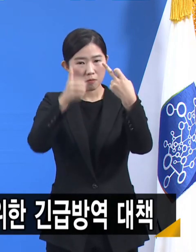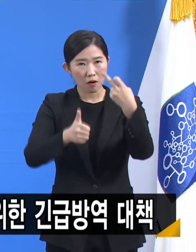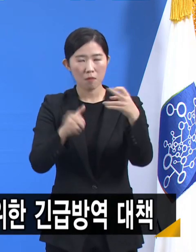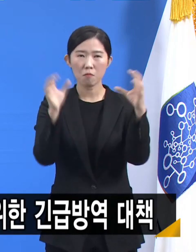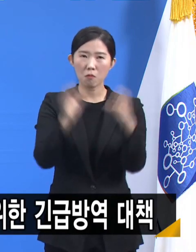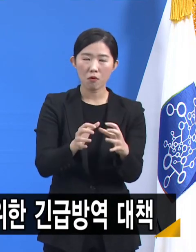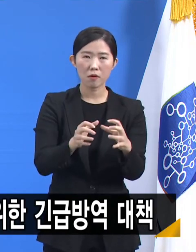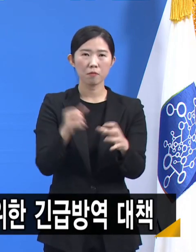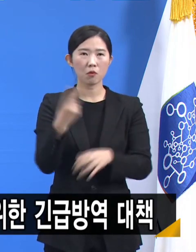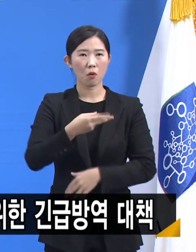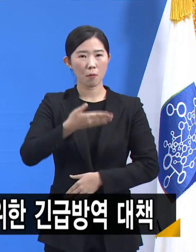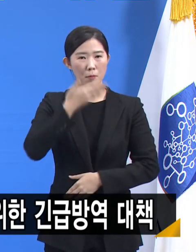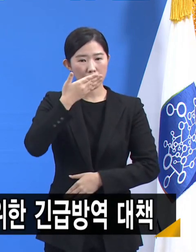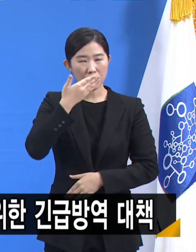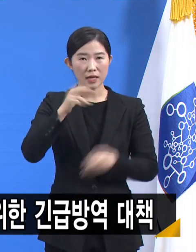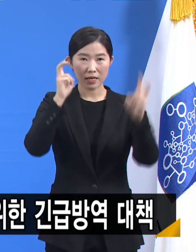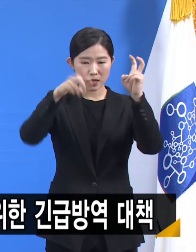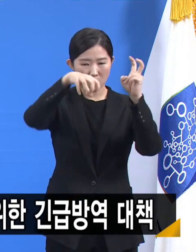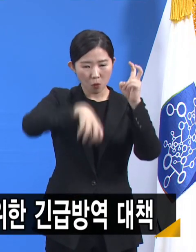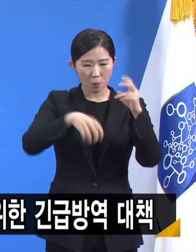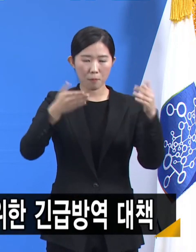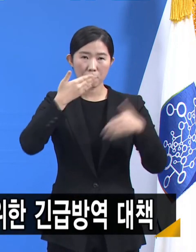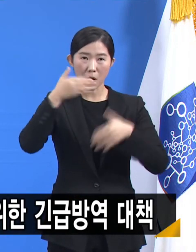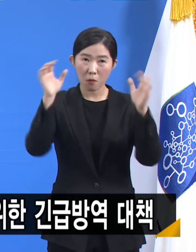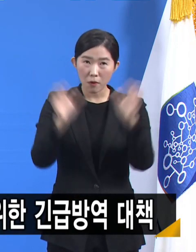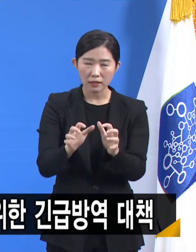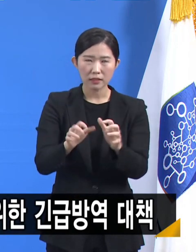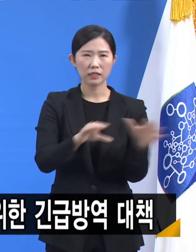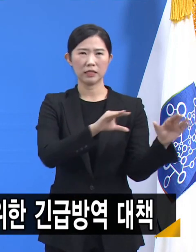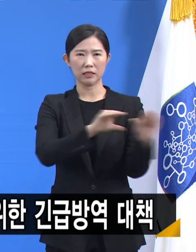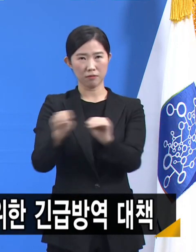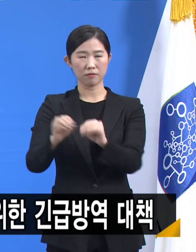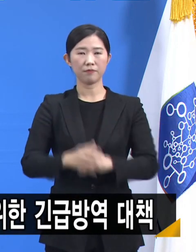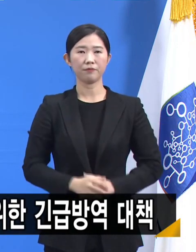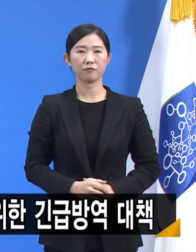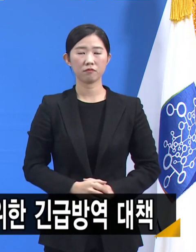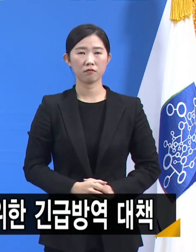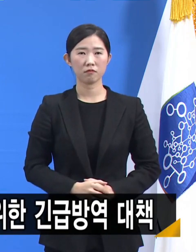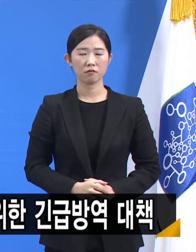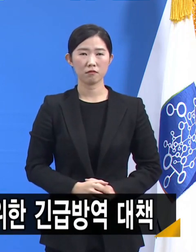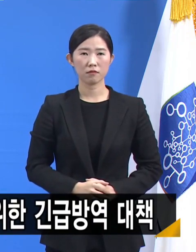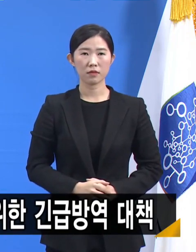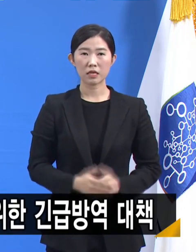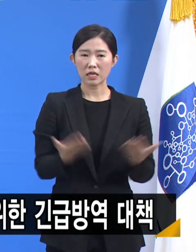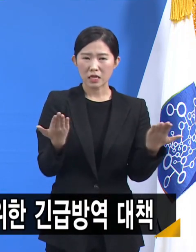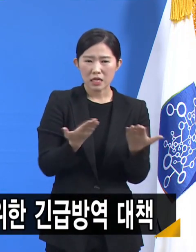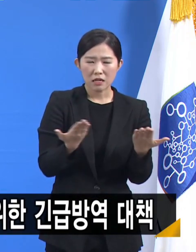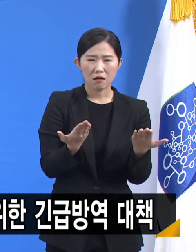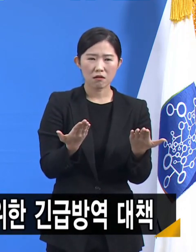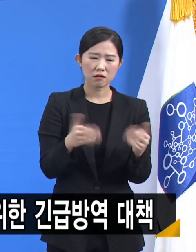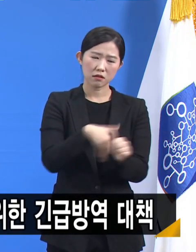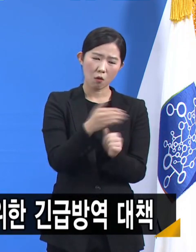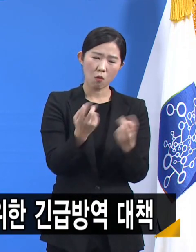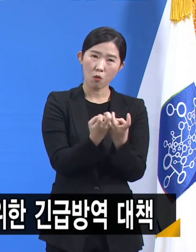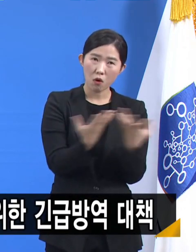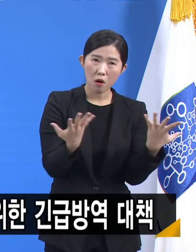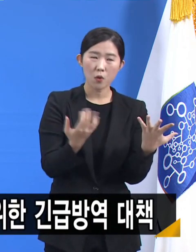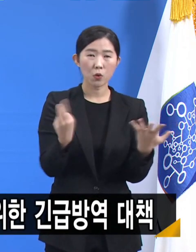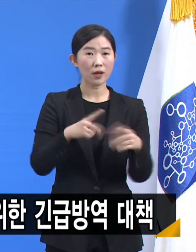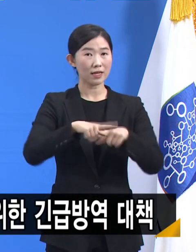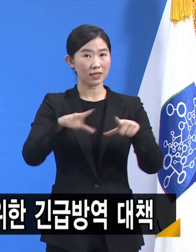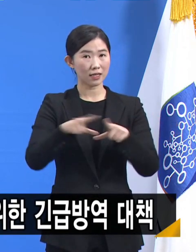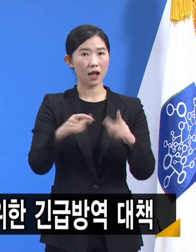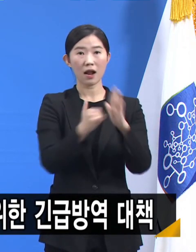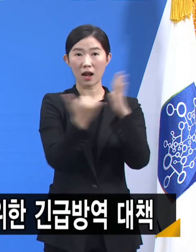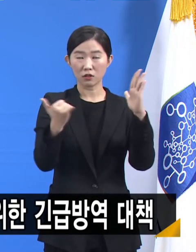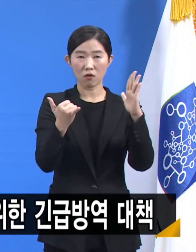모임이 대상이 되겠습니다. 공무나 업무상 불가피한 모임, 또 일상적인 가정생활은